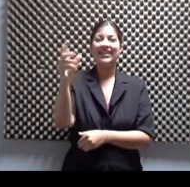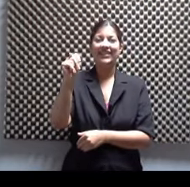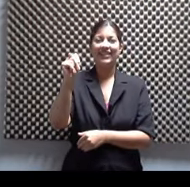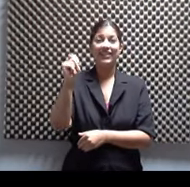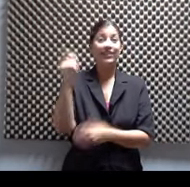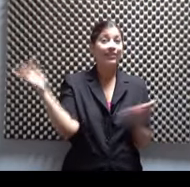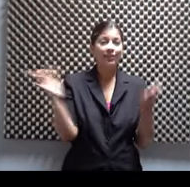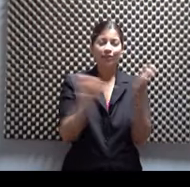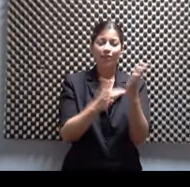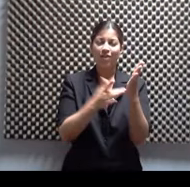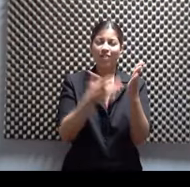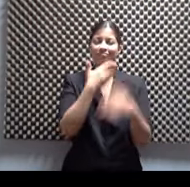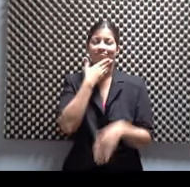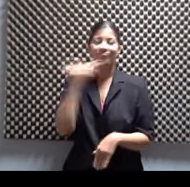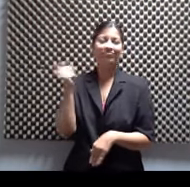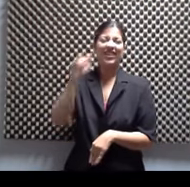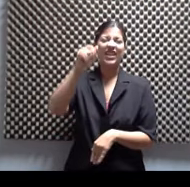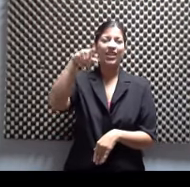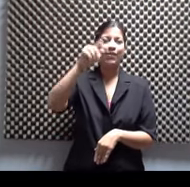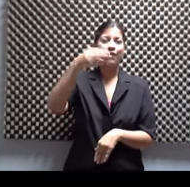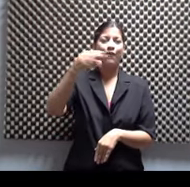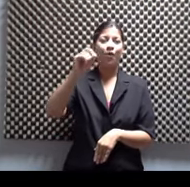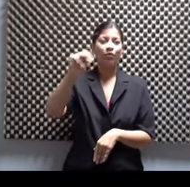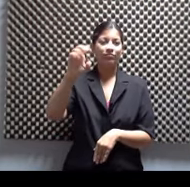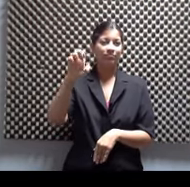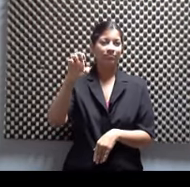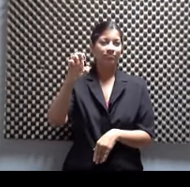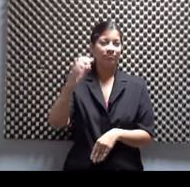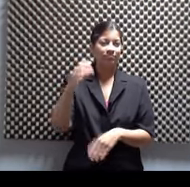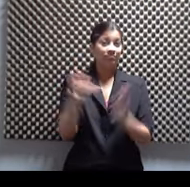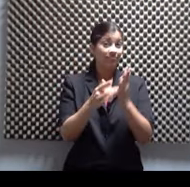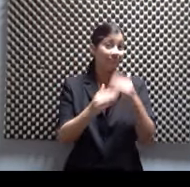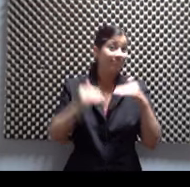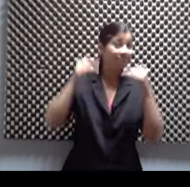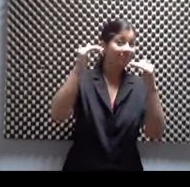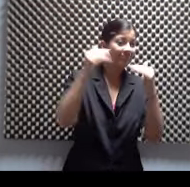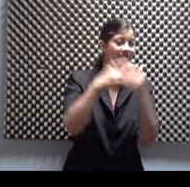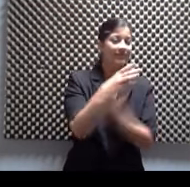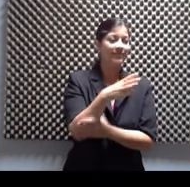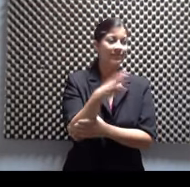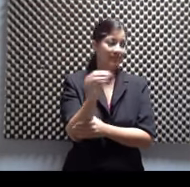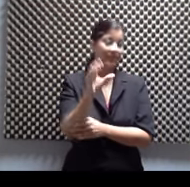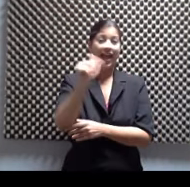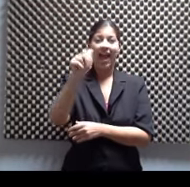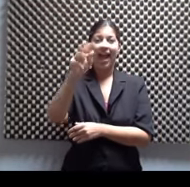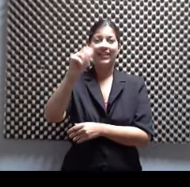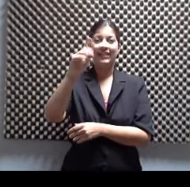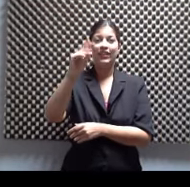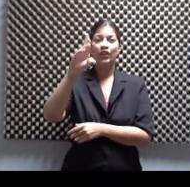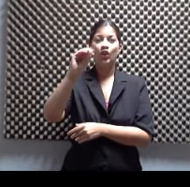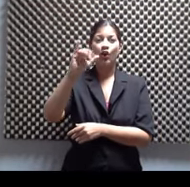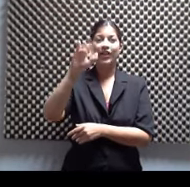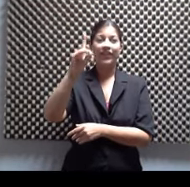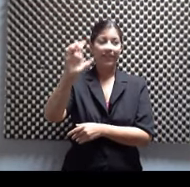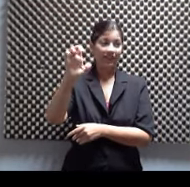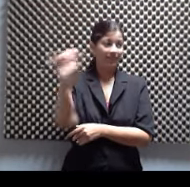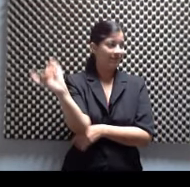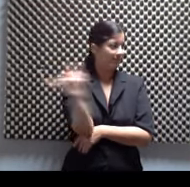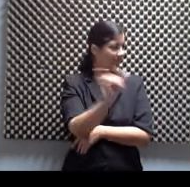tecnología, con los iPhones, la tecnología adelante siempre. Y los androides también. Por eso. Sí, porque no es discriminatorio. AT&T